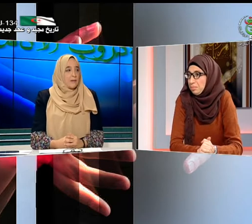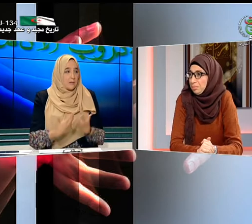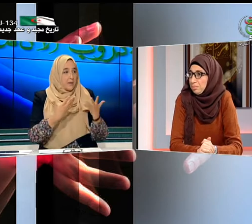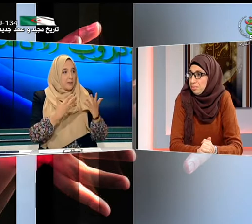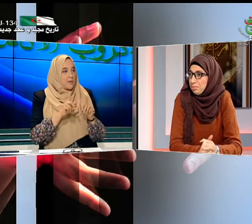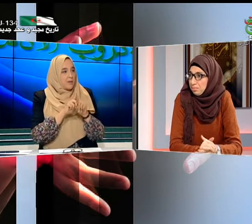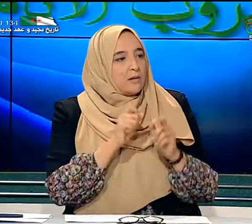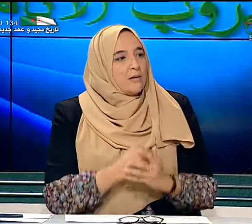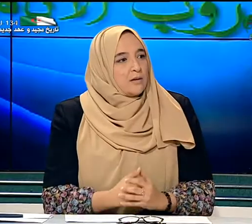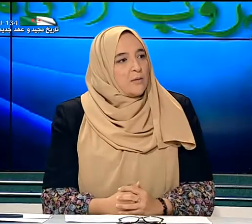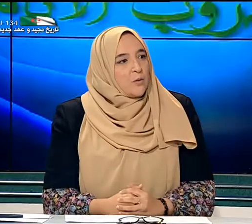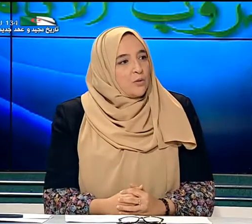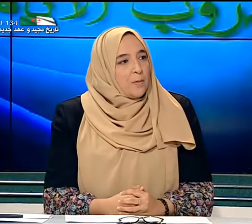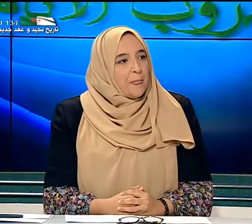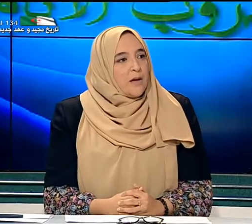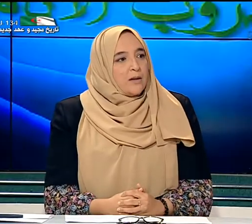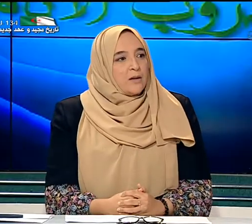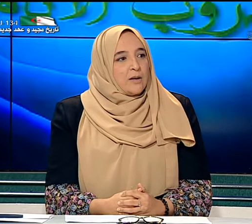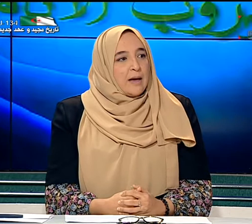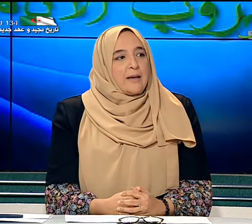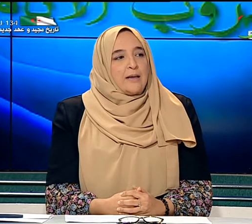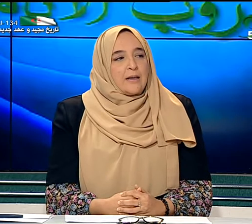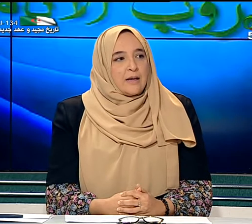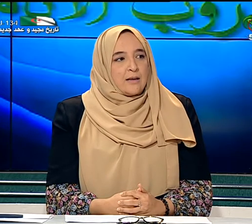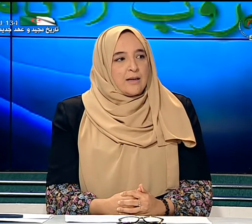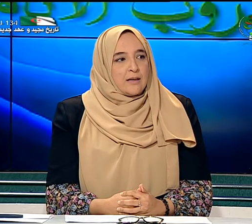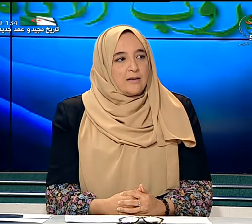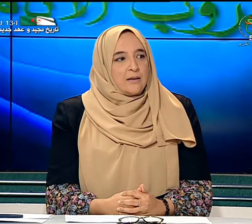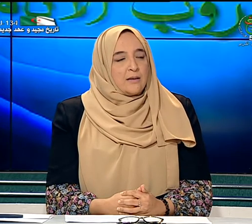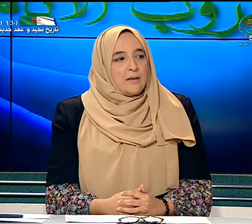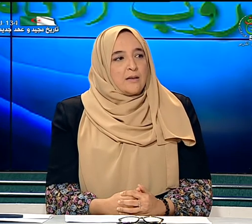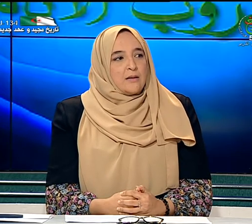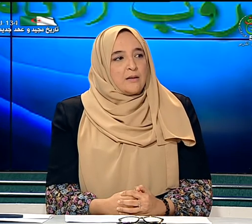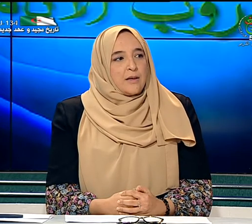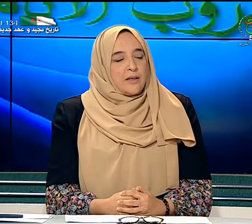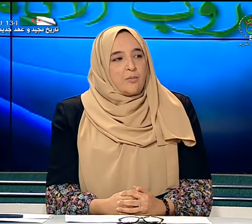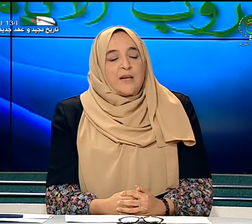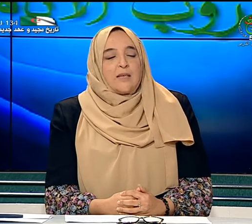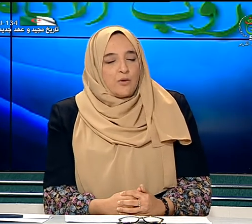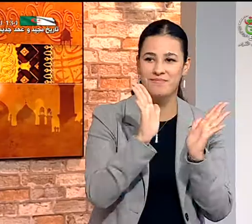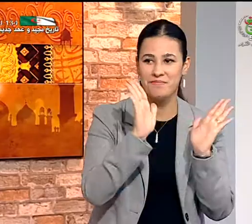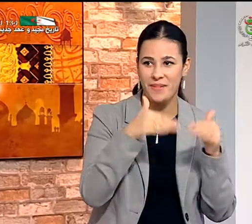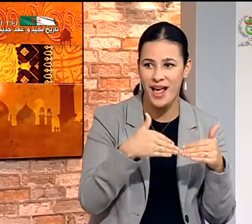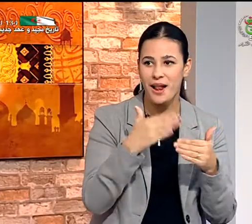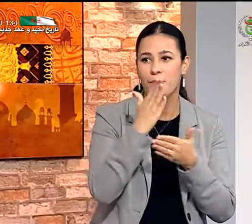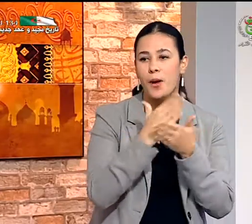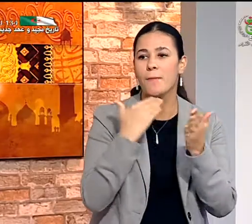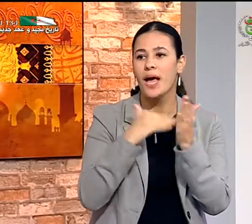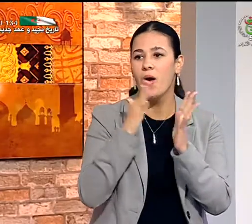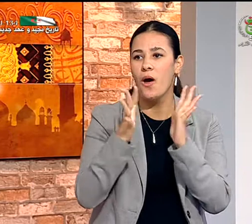نفس الموضوع على الأساتذة يعني ليس كل الأساتذة يعرفون اللغة الإشارية